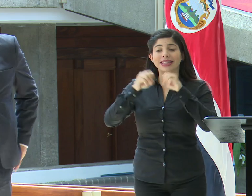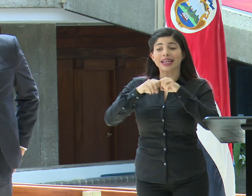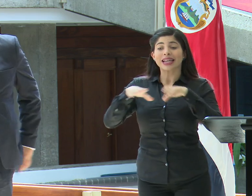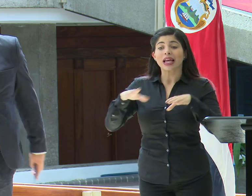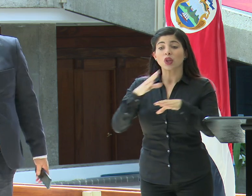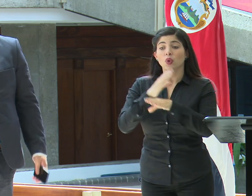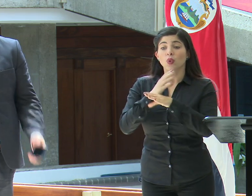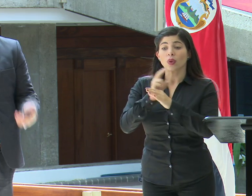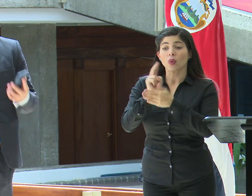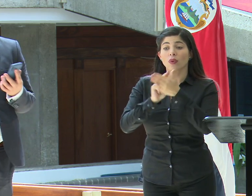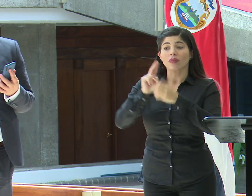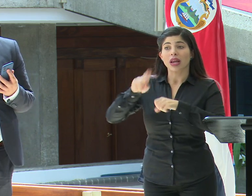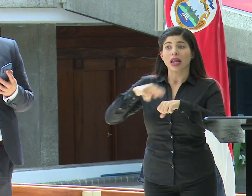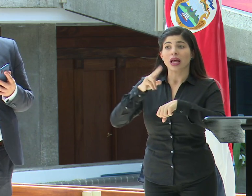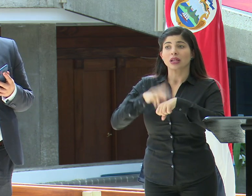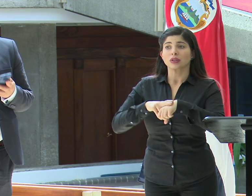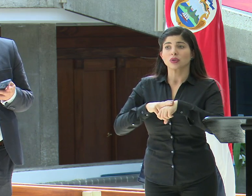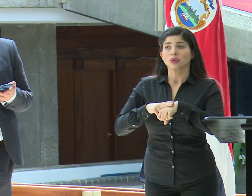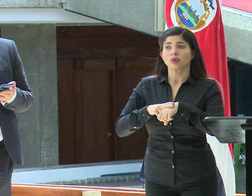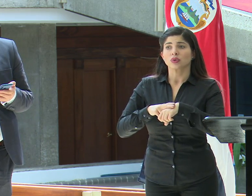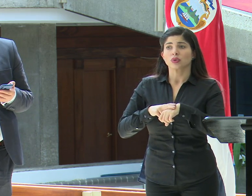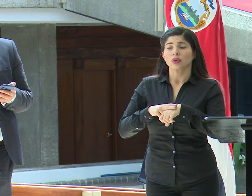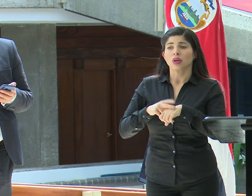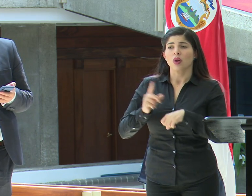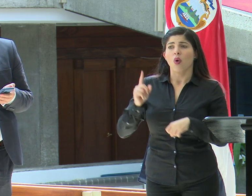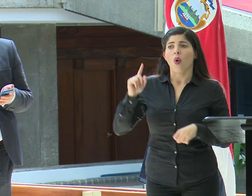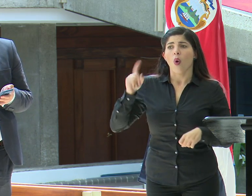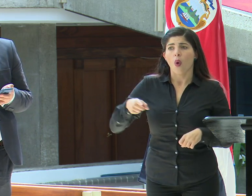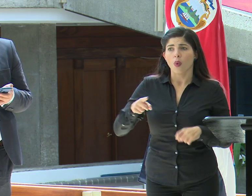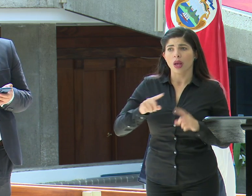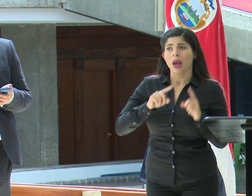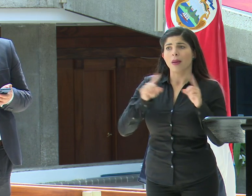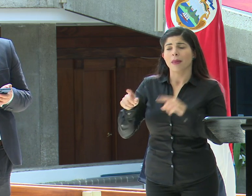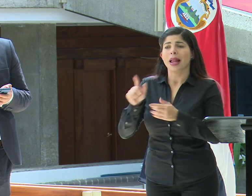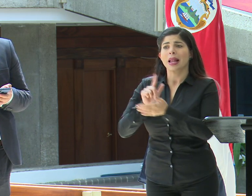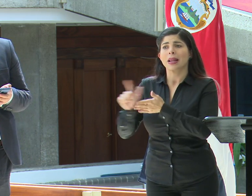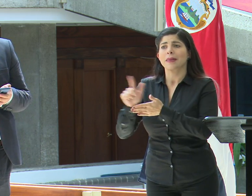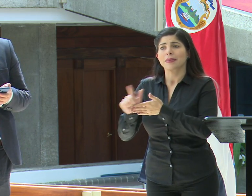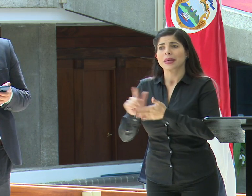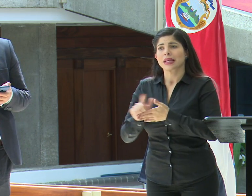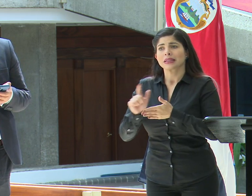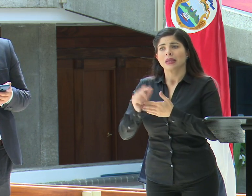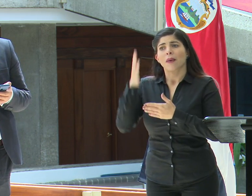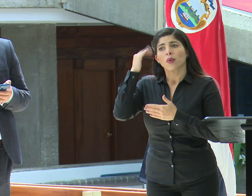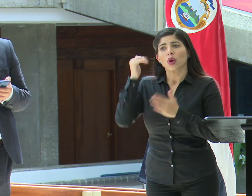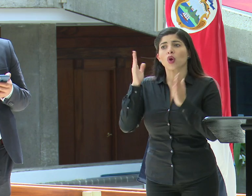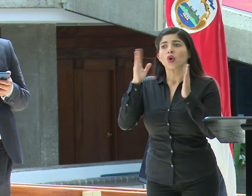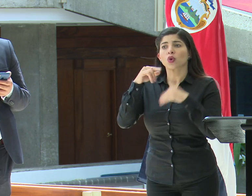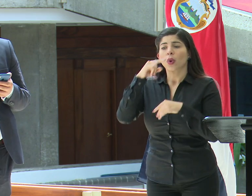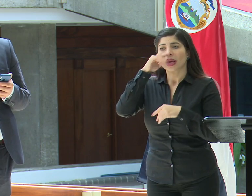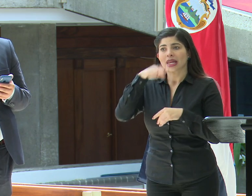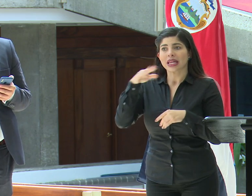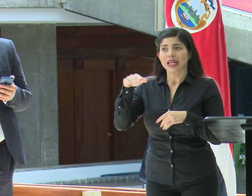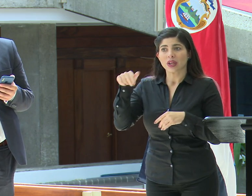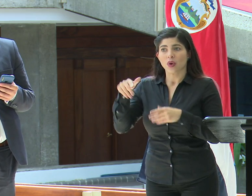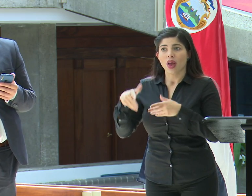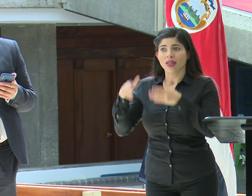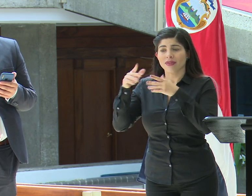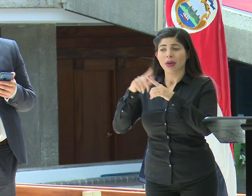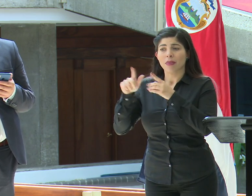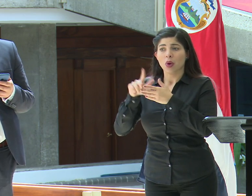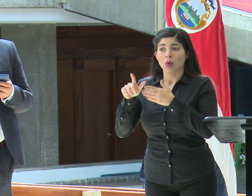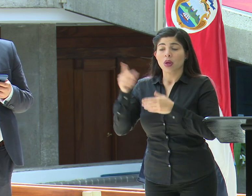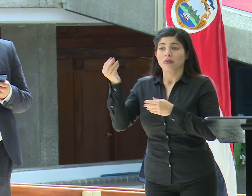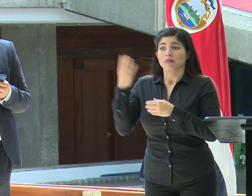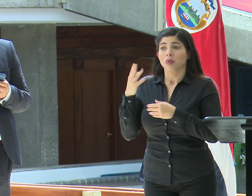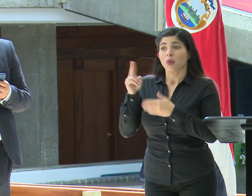de cuido de la Universidad Nacional, ese salón al personal lo están obligando a ir a hacer limpieza pese a que ya no hay niños a los que cuidar en ese sitio, es una denuncia que